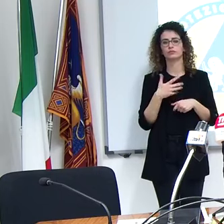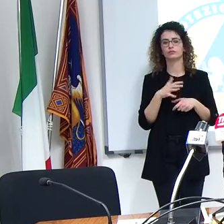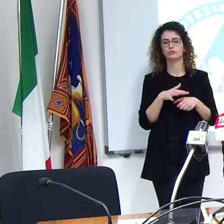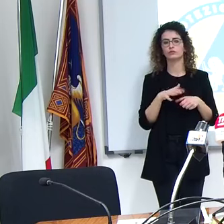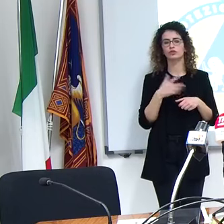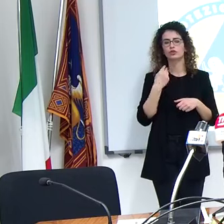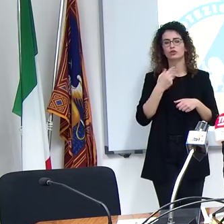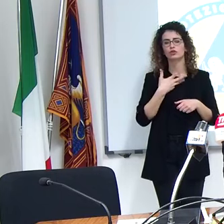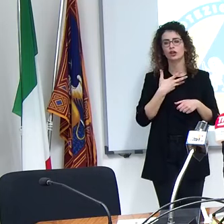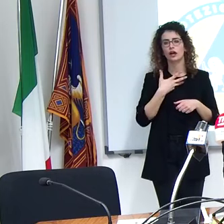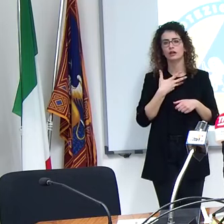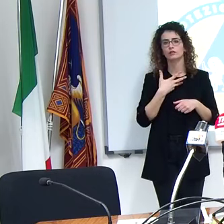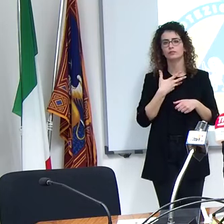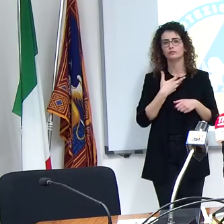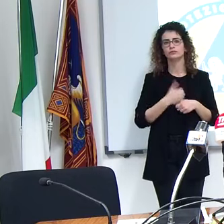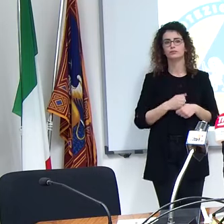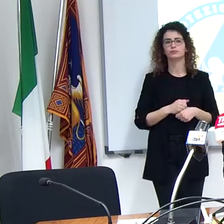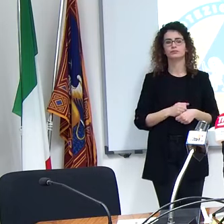questa